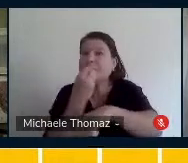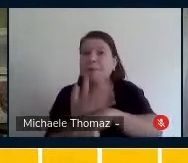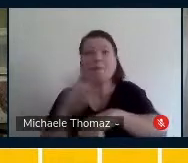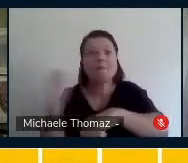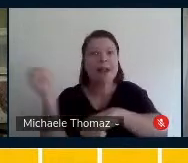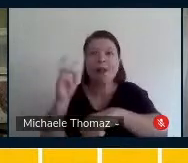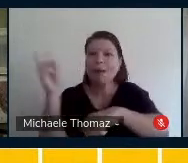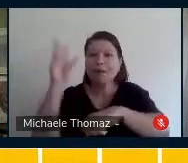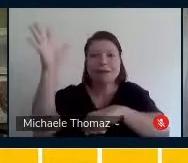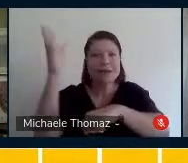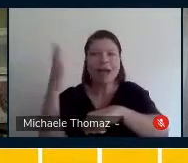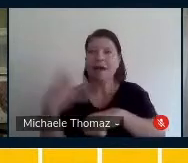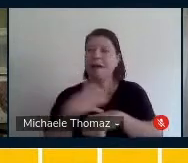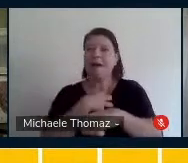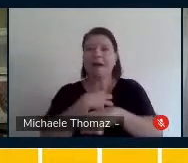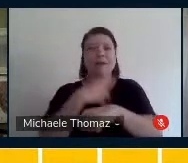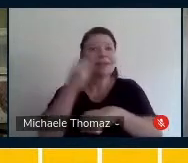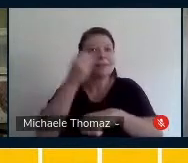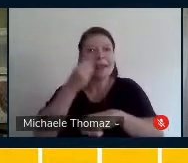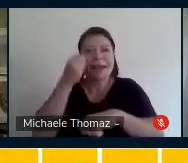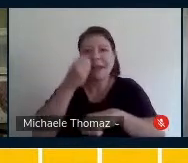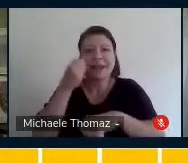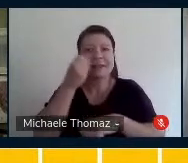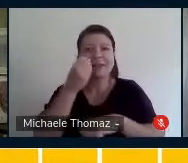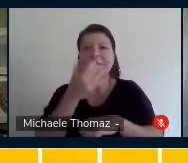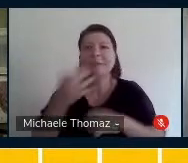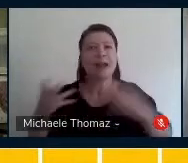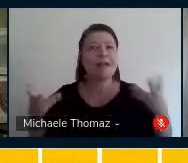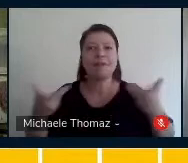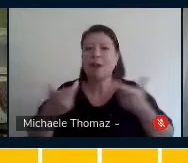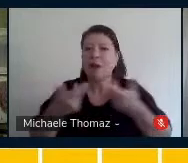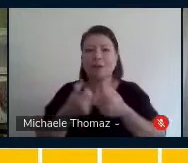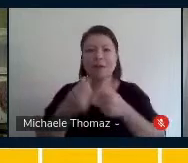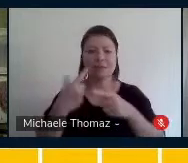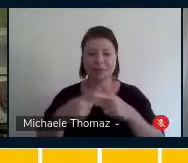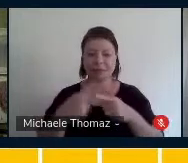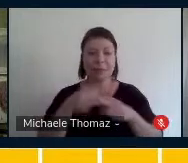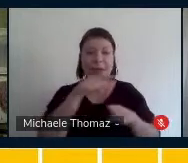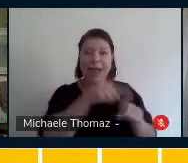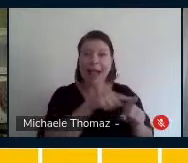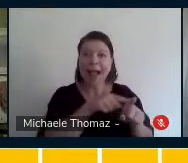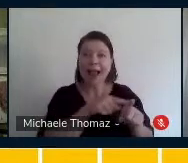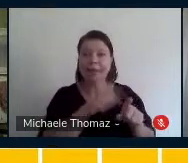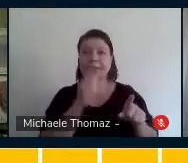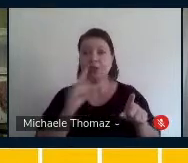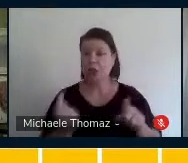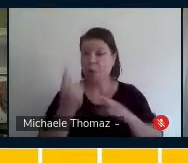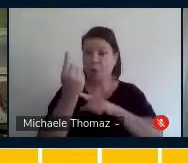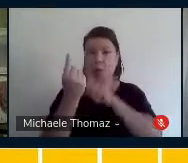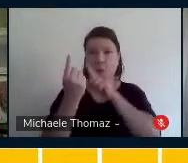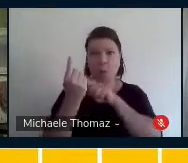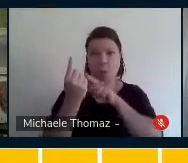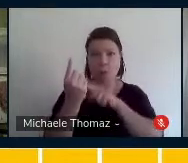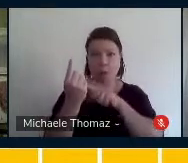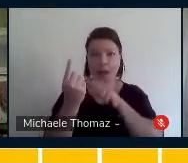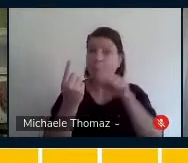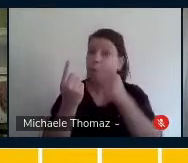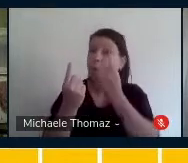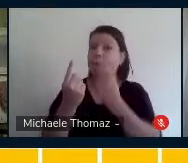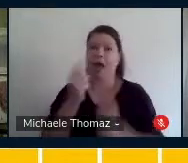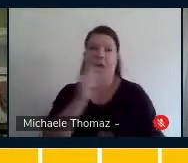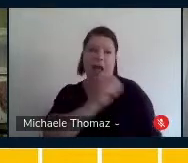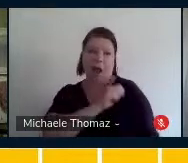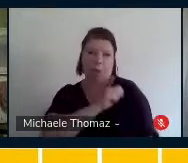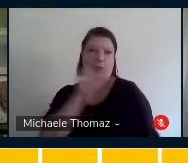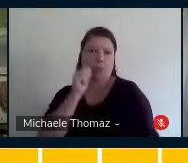foi muito rica a experiência, porque tinha uma colega que estava com muita dificuldade para poder